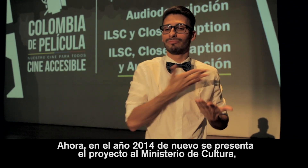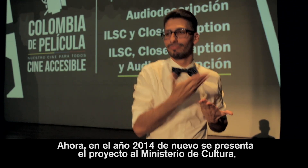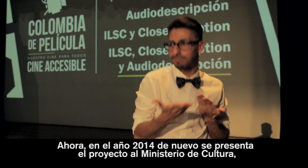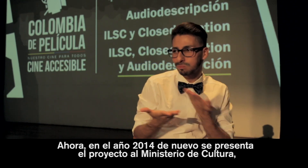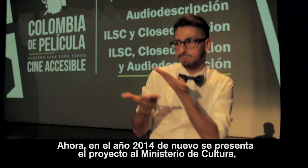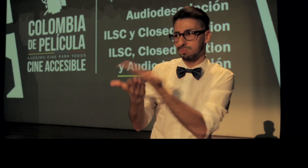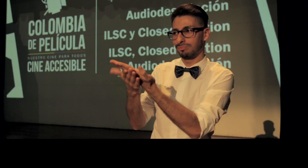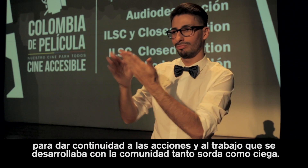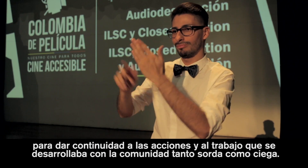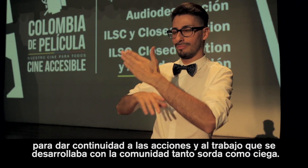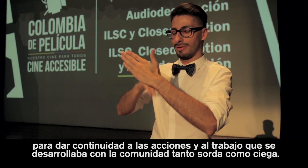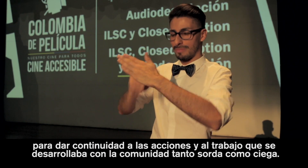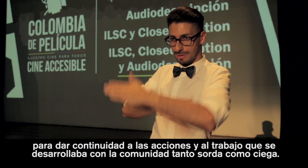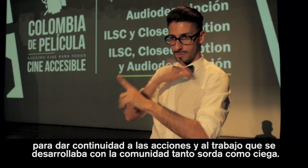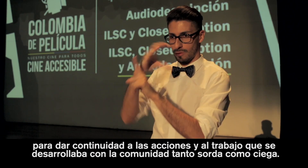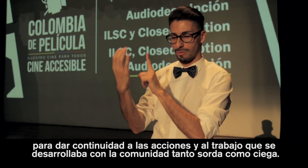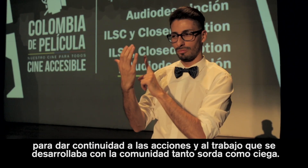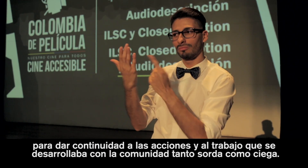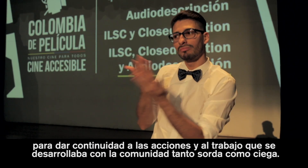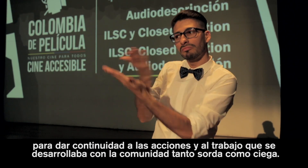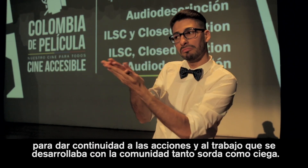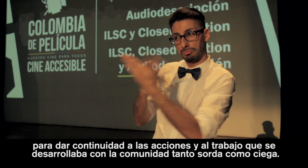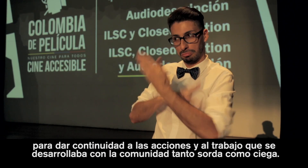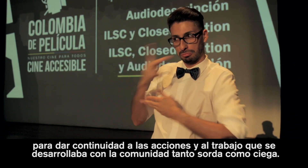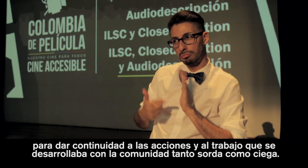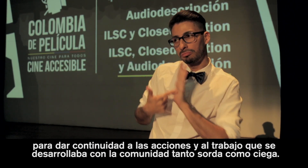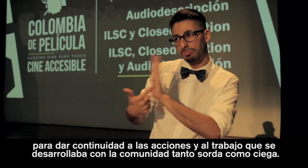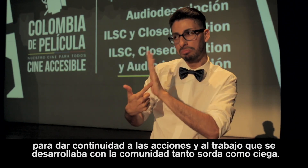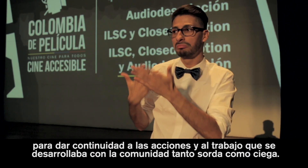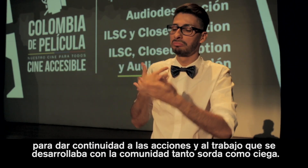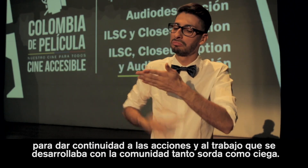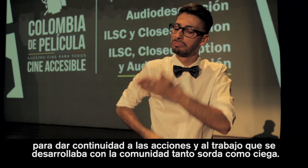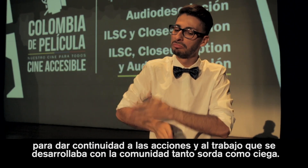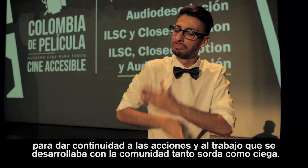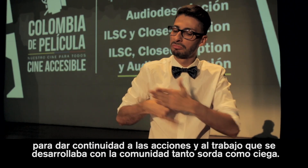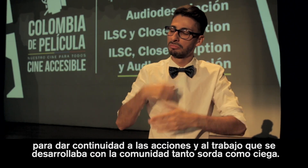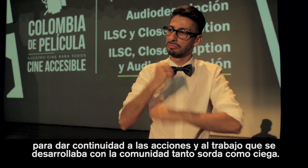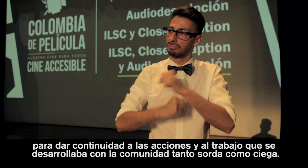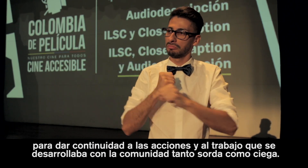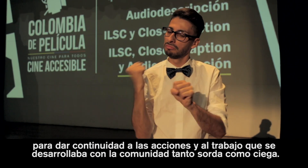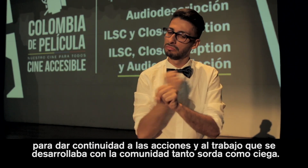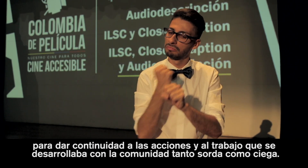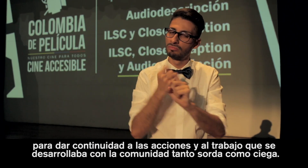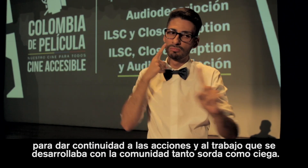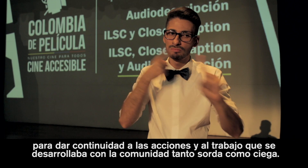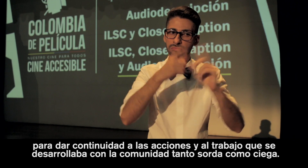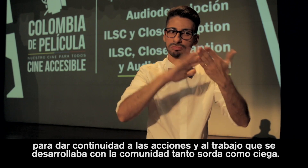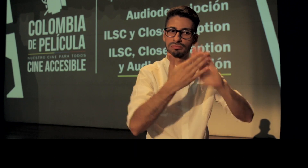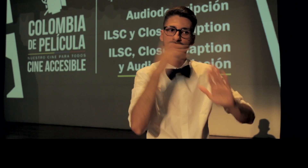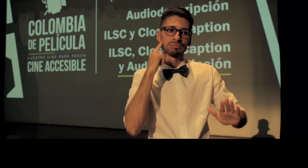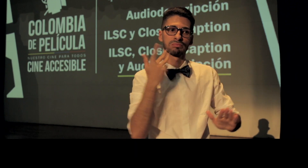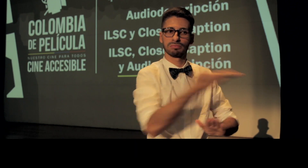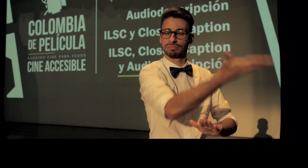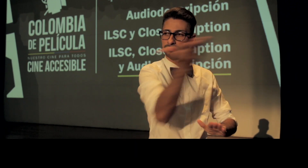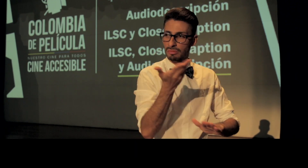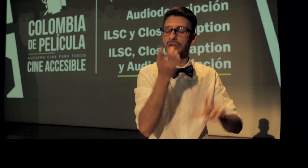Ministerio de Cultura Para dar continuidad a las acciones y trabajos que se desarrollaba con la comunidad, tanto sorda como ciega